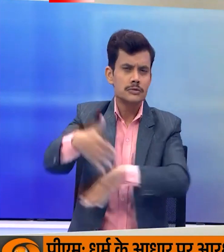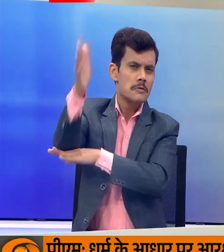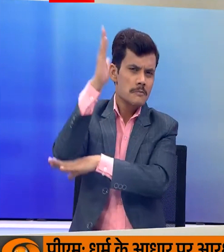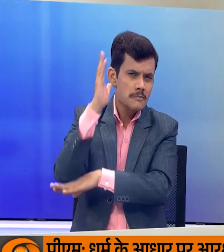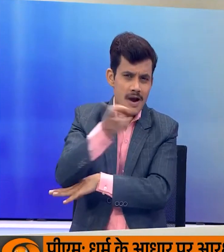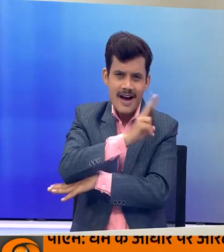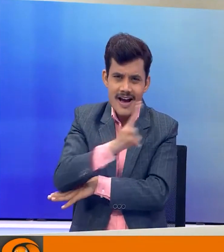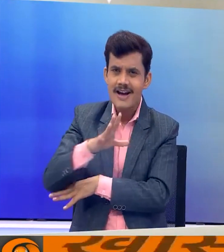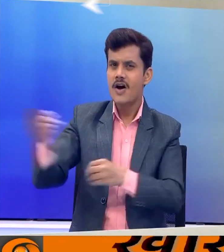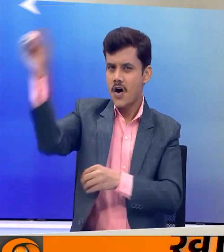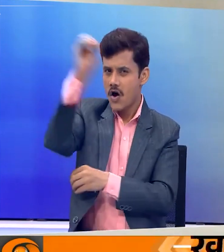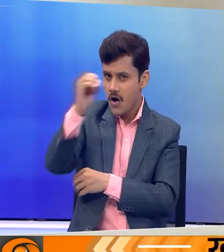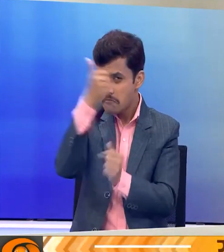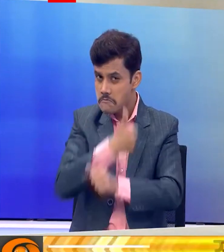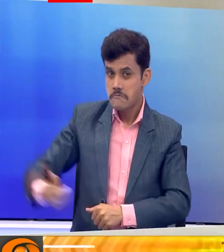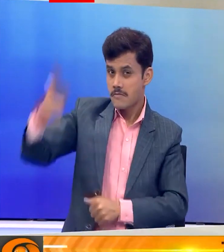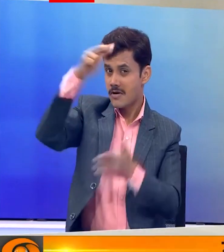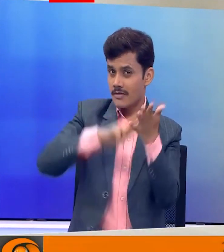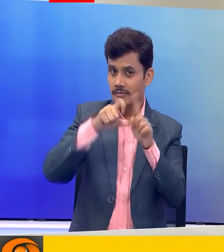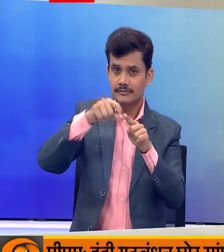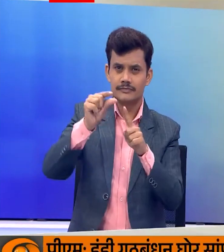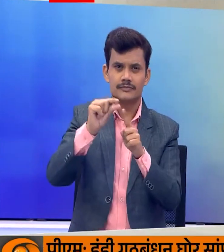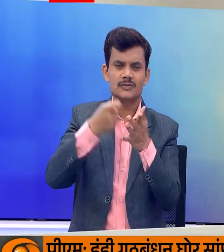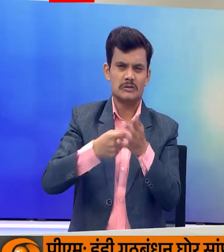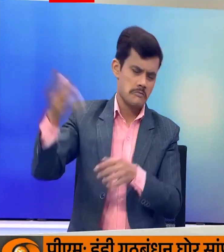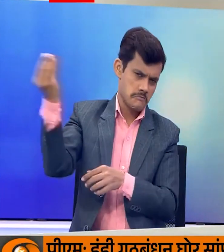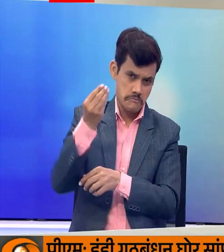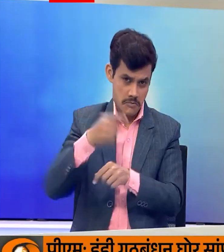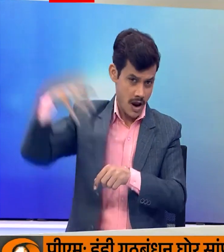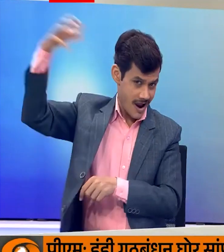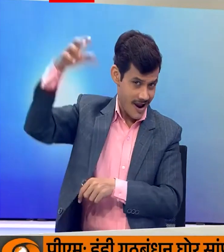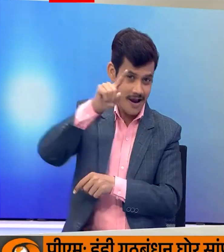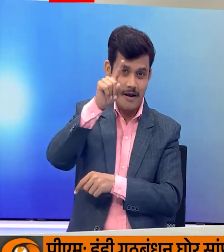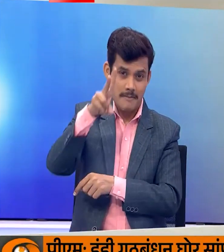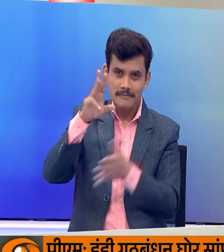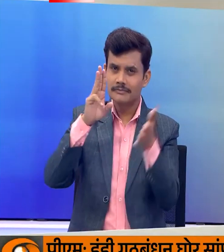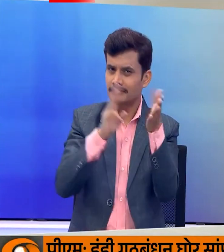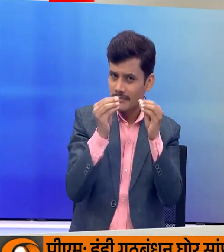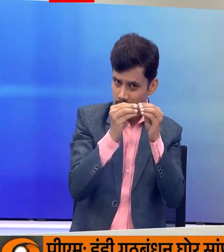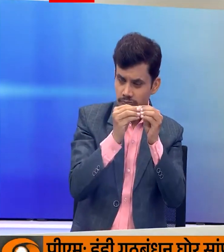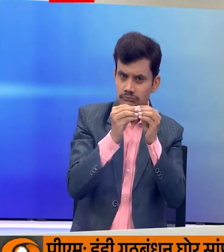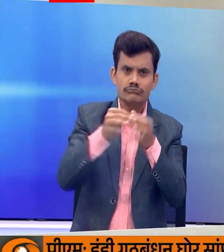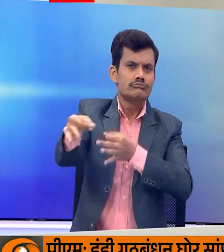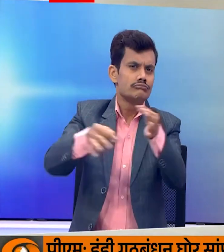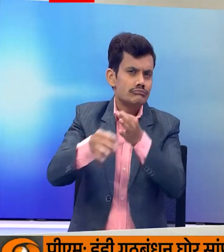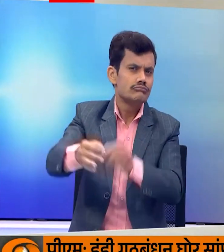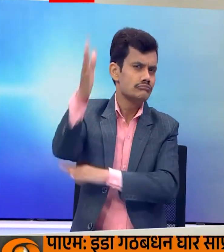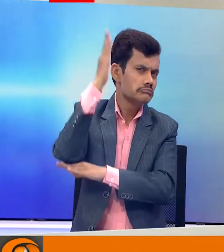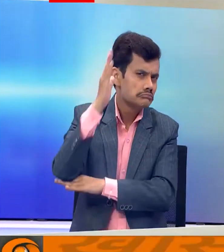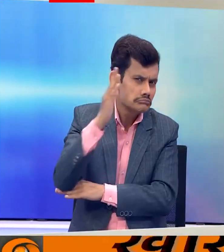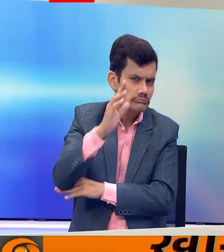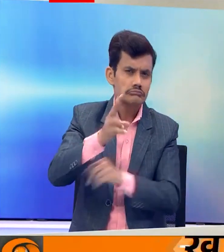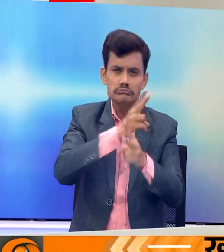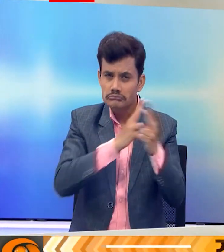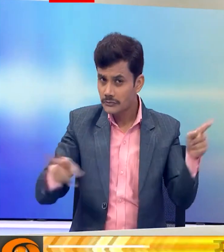कॉंग्रिस के राष्ट्रिय ध्यक्ष मलिकार जुन खड़गे करीब दुपहर 12 बजे बाला सोर से चुनावी हूं कार भरेंगे इसके बाद